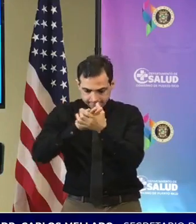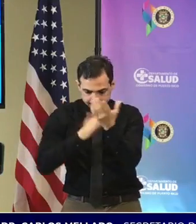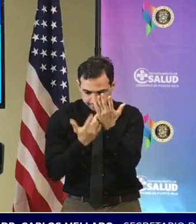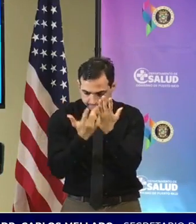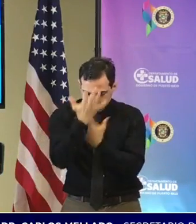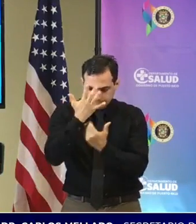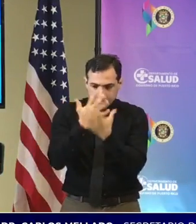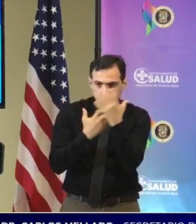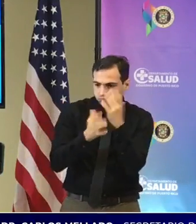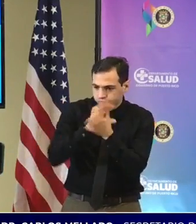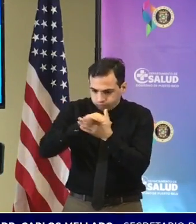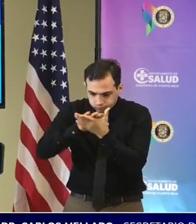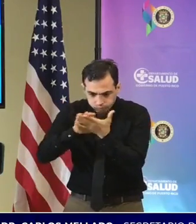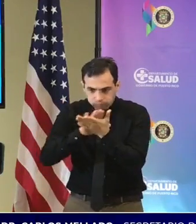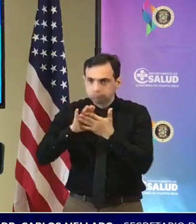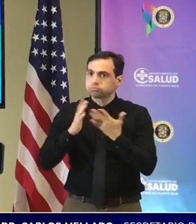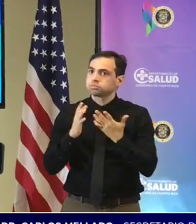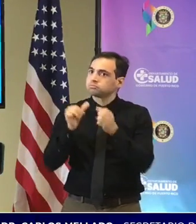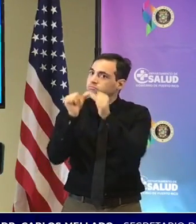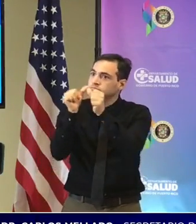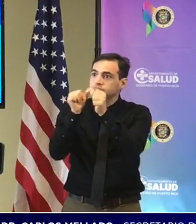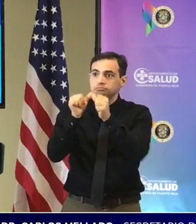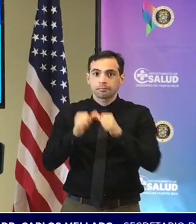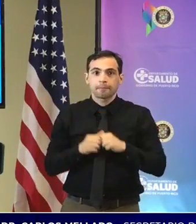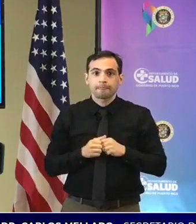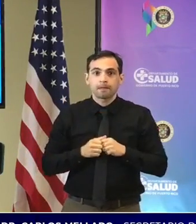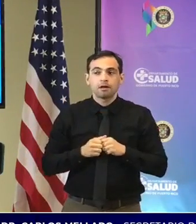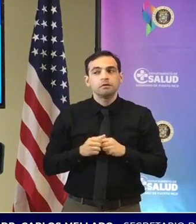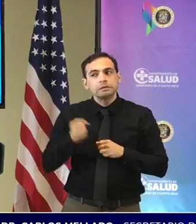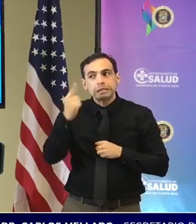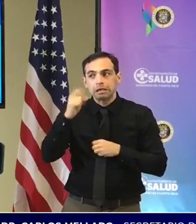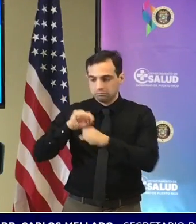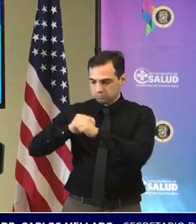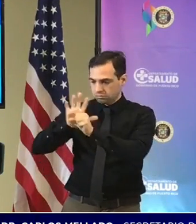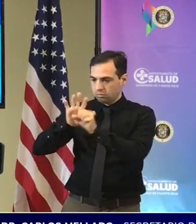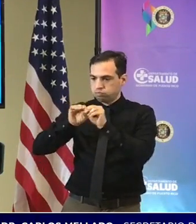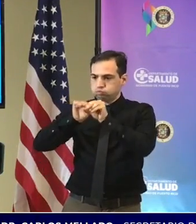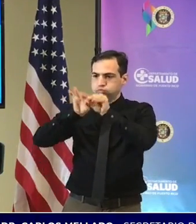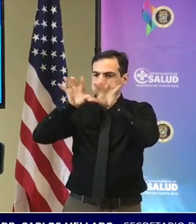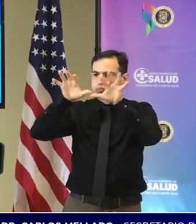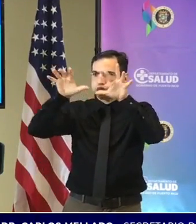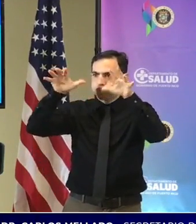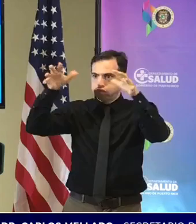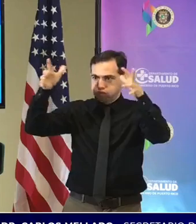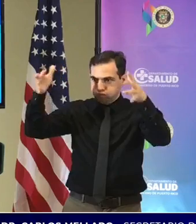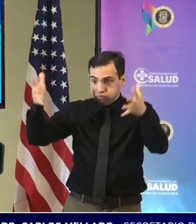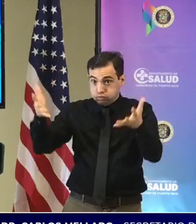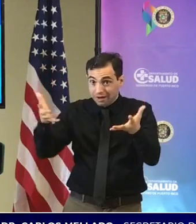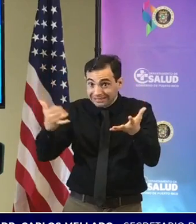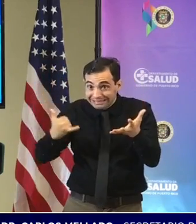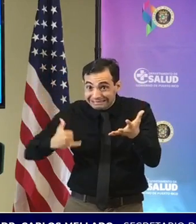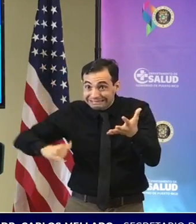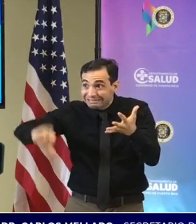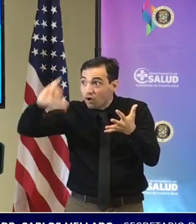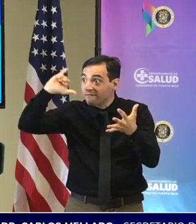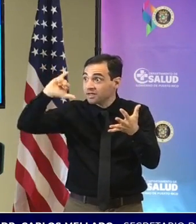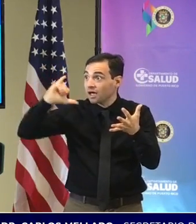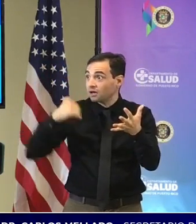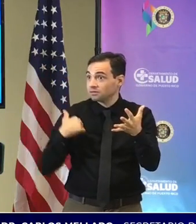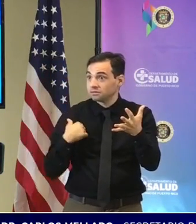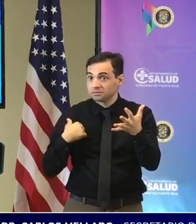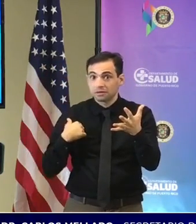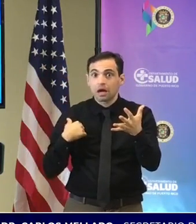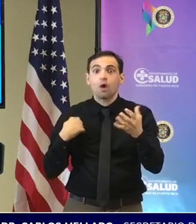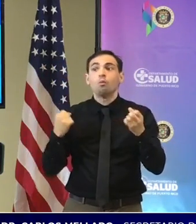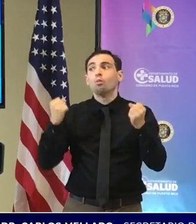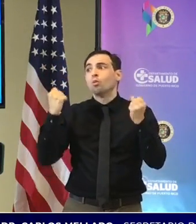todo el mundo tiene que entender que estamos en un proceso de pandemia que llevamos dos años de que hay fatiga pandémica de que mucha gente quiere